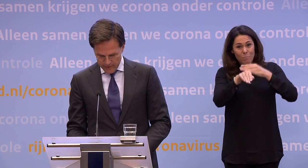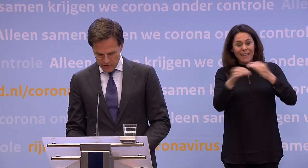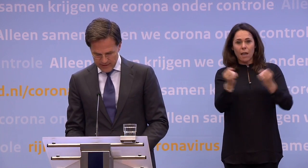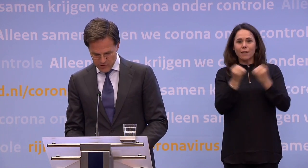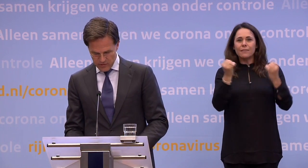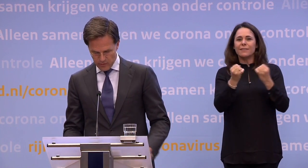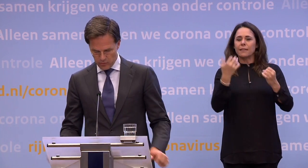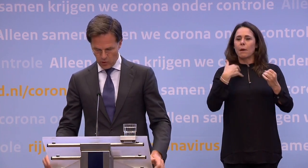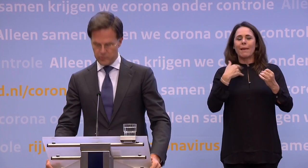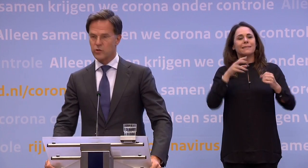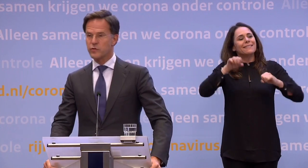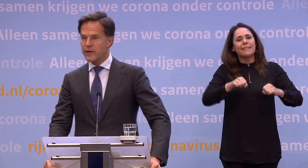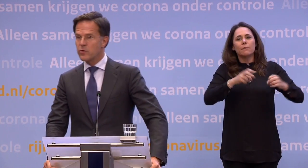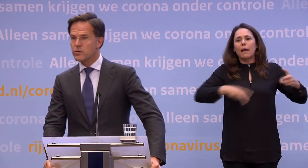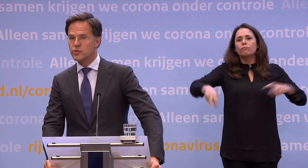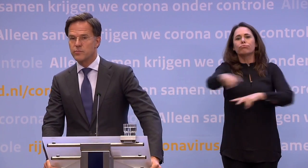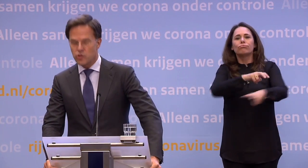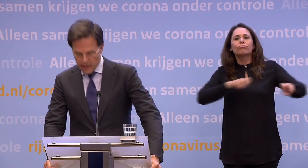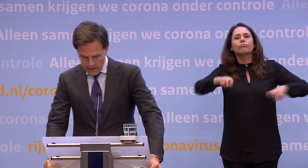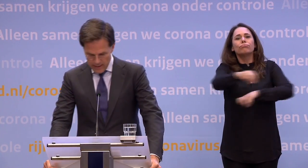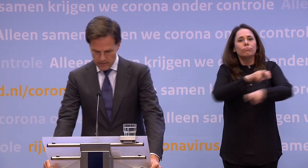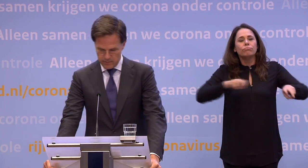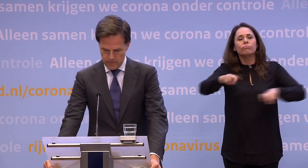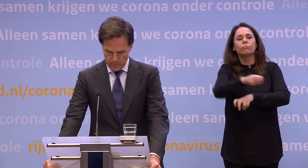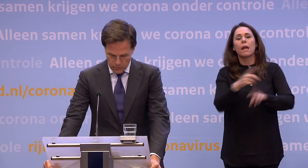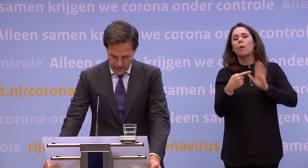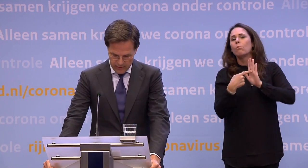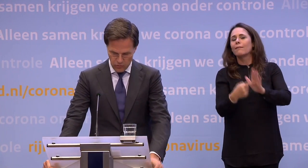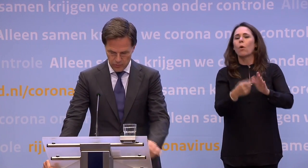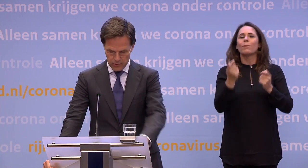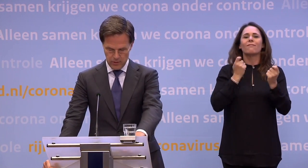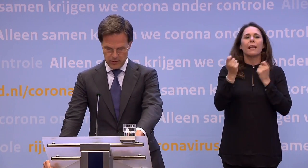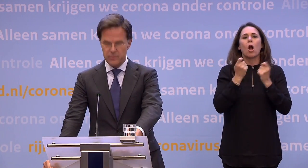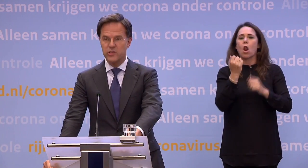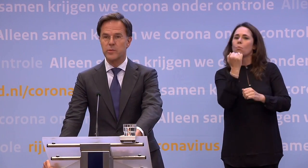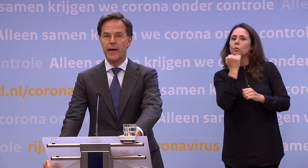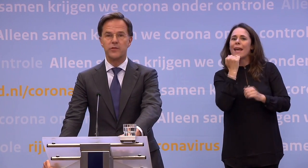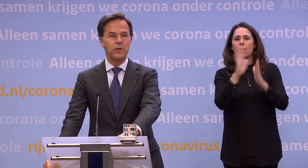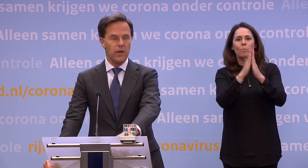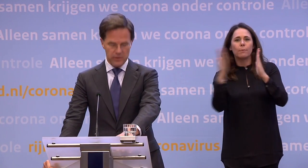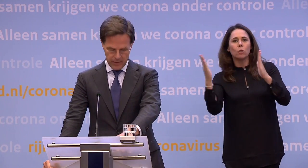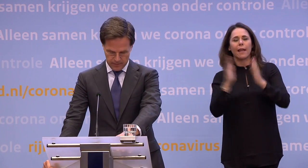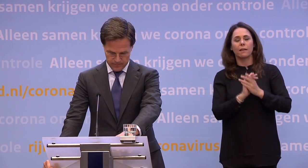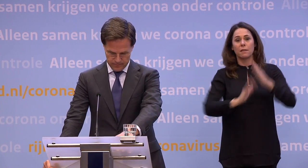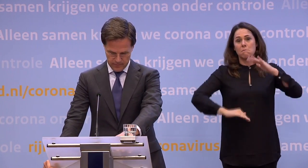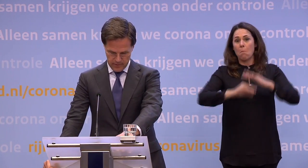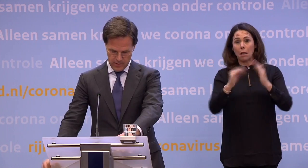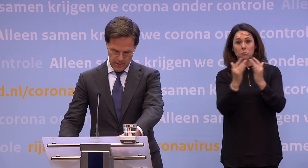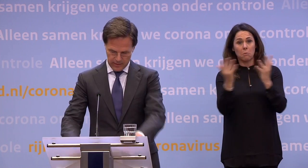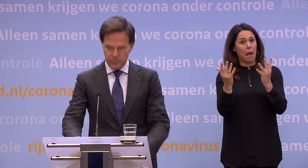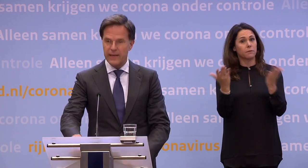is... ...dus waar mensen niet zitten maar rondlopen, zoals in winkels, musea en bibliotheken... ...golden de maximum aantallen al niet meer.